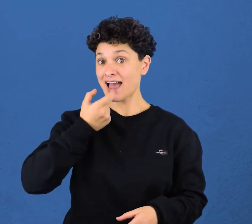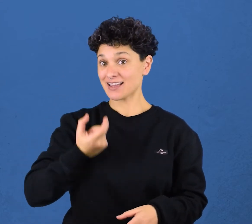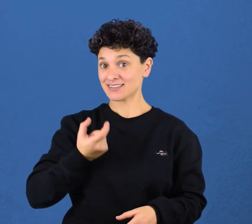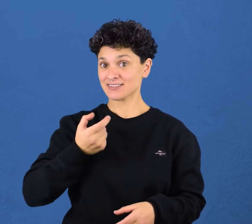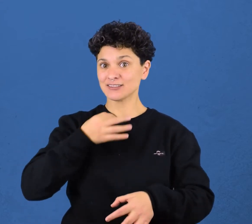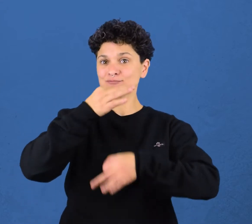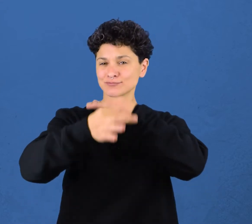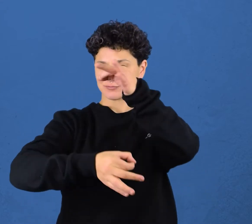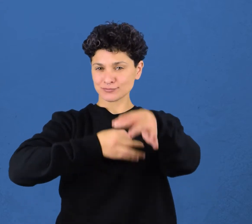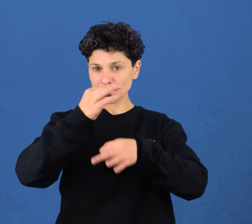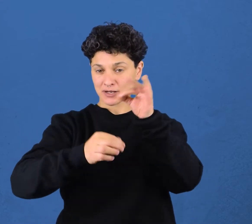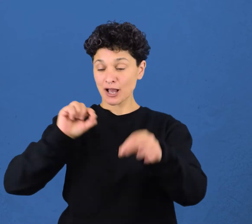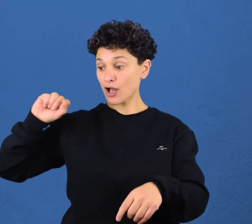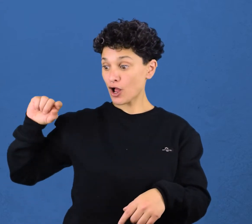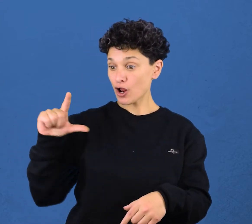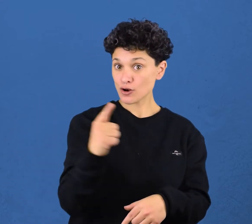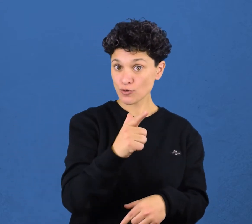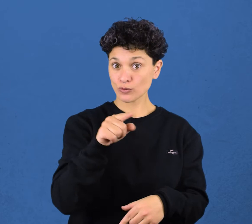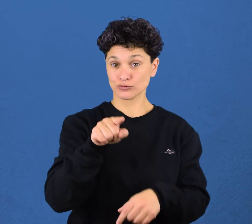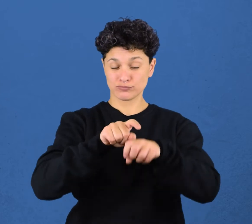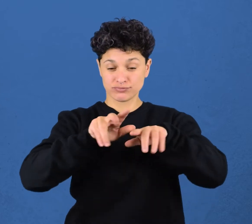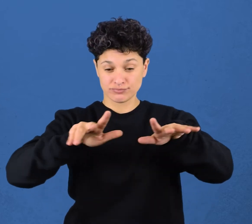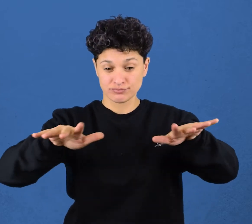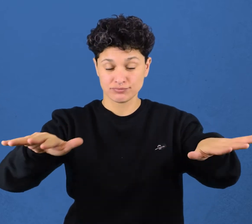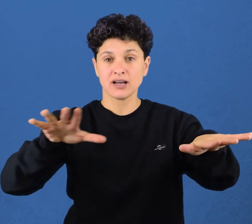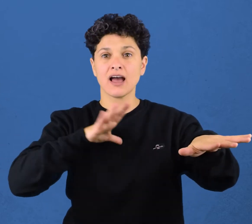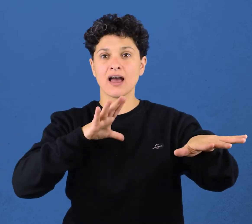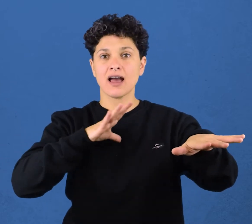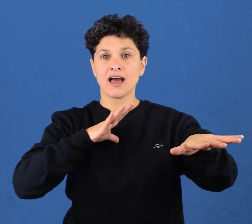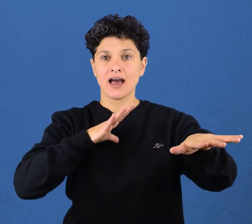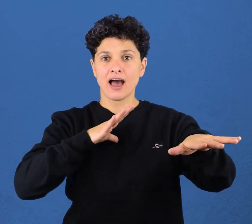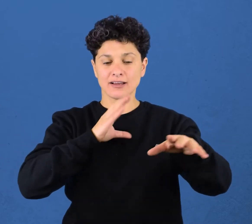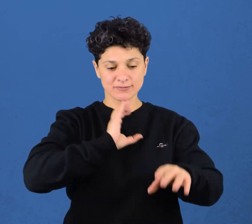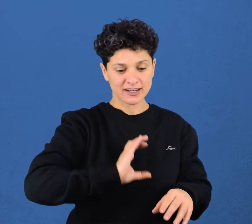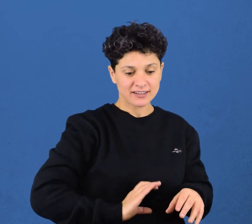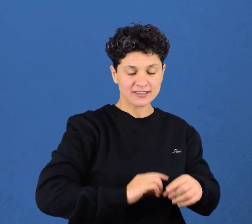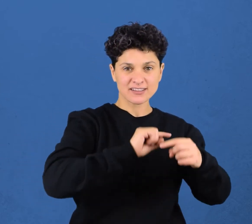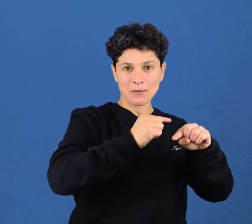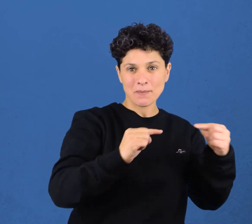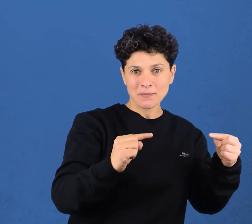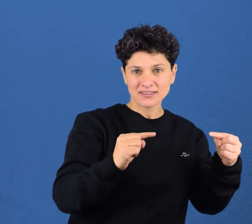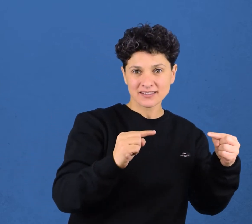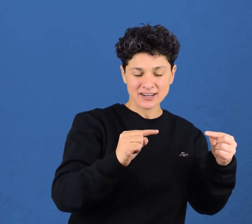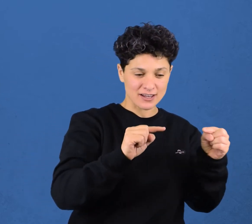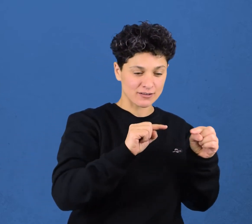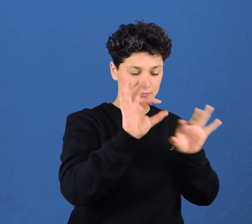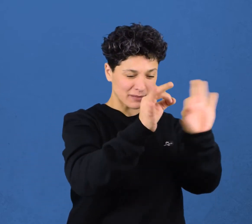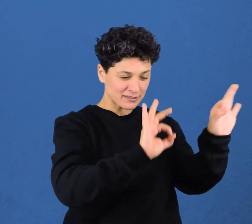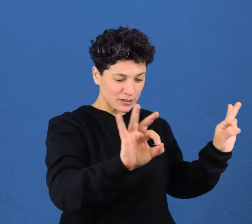propagación de la luz que la luz interactúa con la materia como una corriente de fotones, pero que se